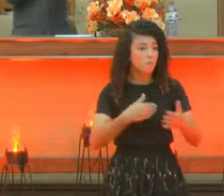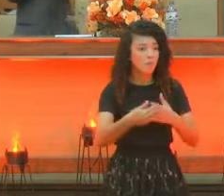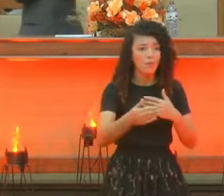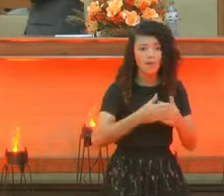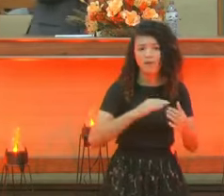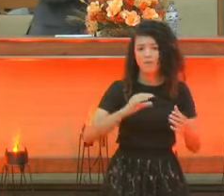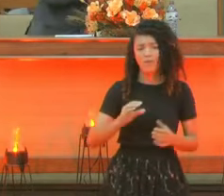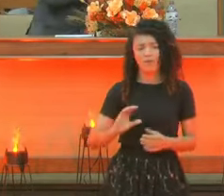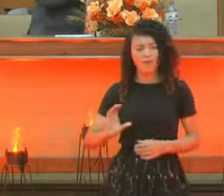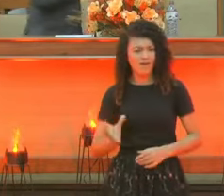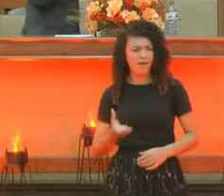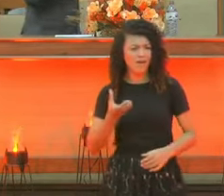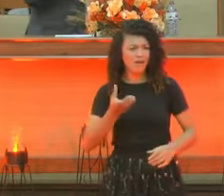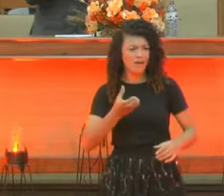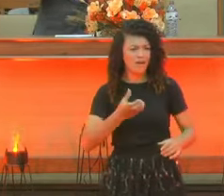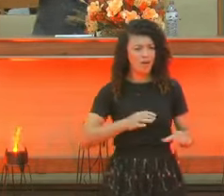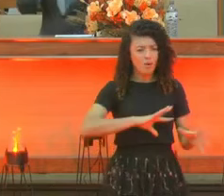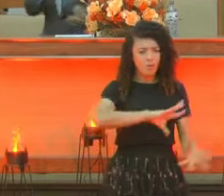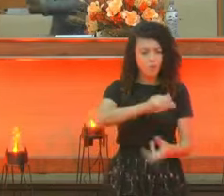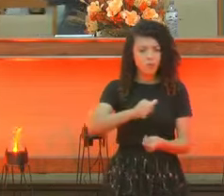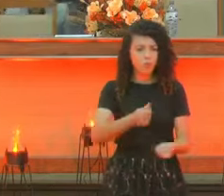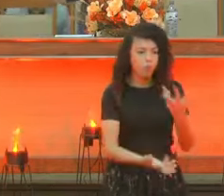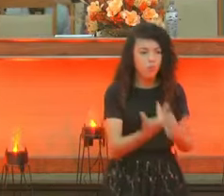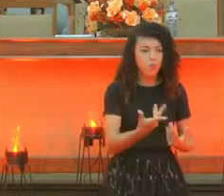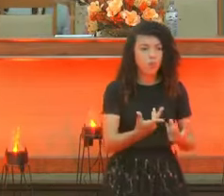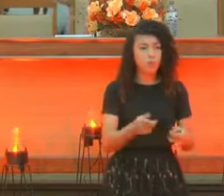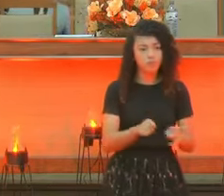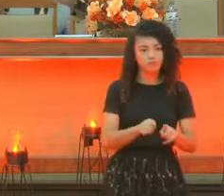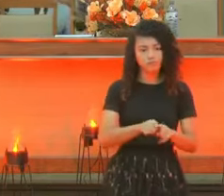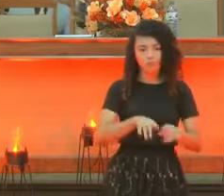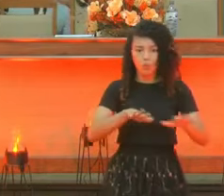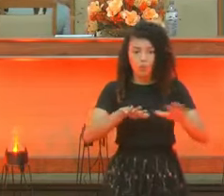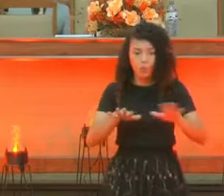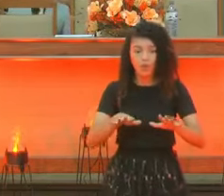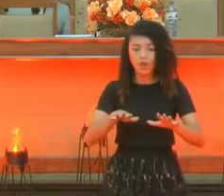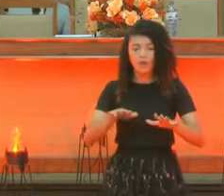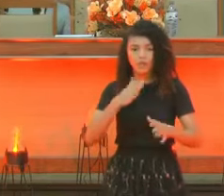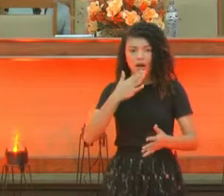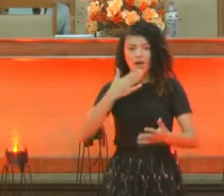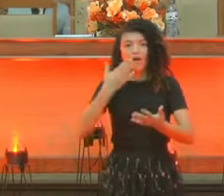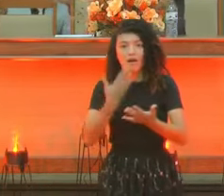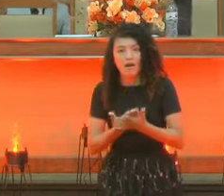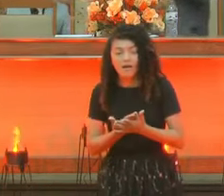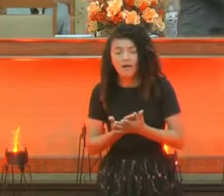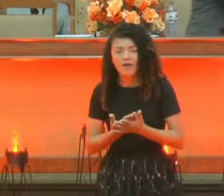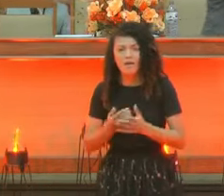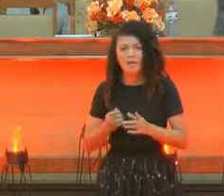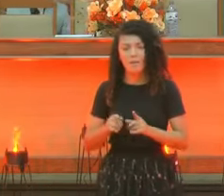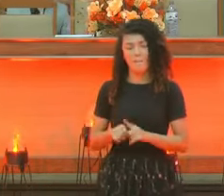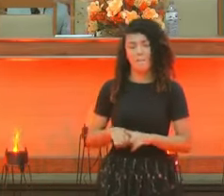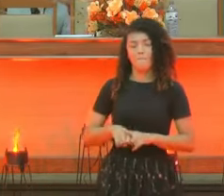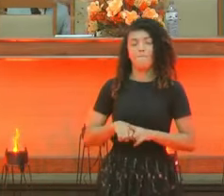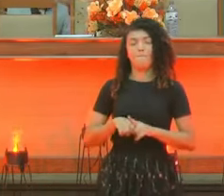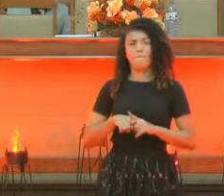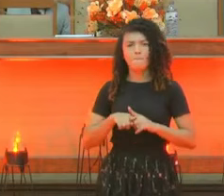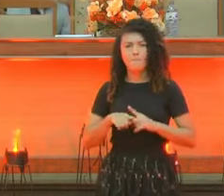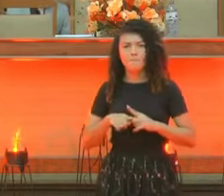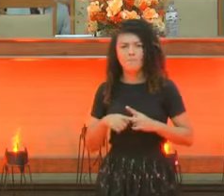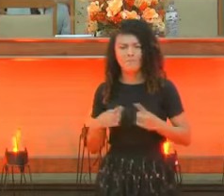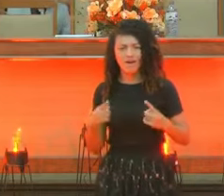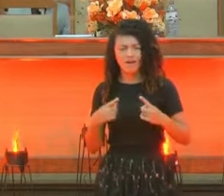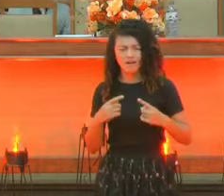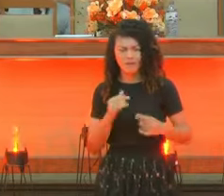Pode vir terremoto, marremoto. Eu vou me assustar. Eu vou ficar perplexo. Mas eu não vou